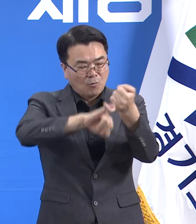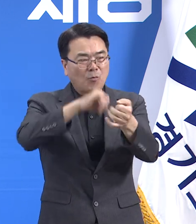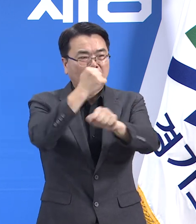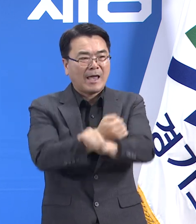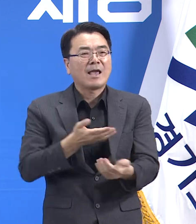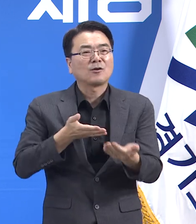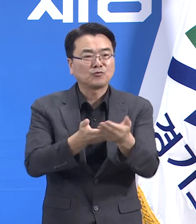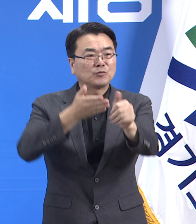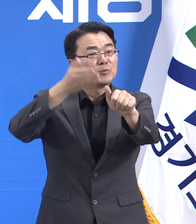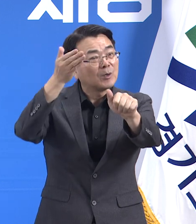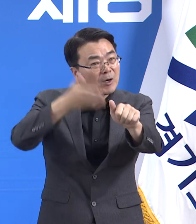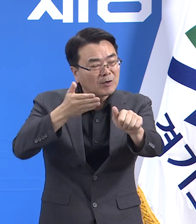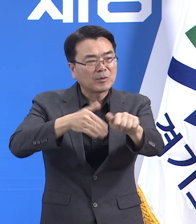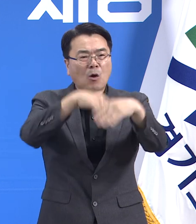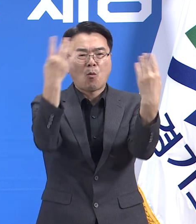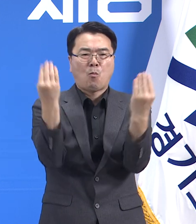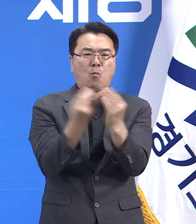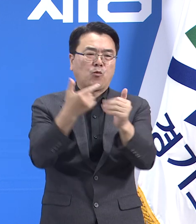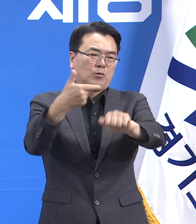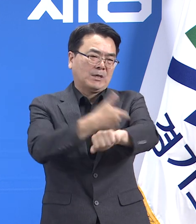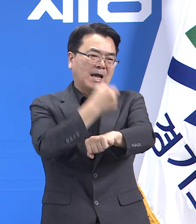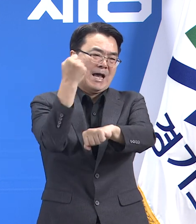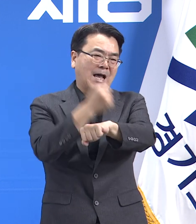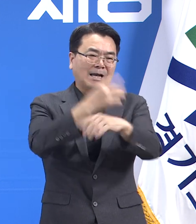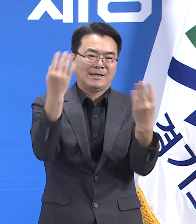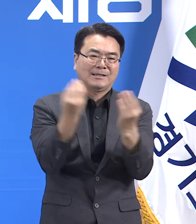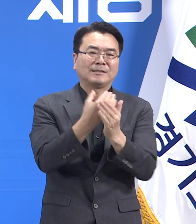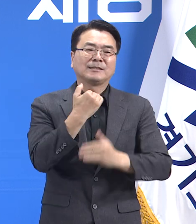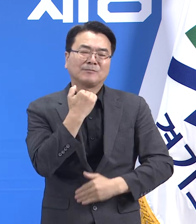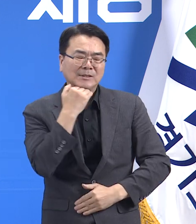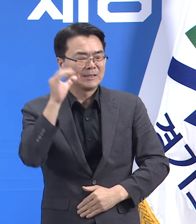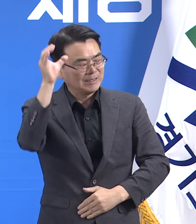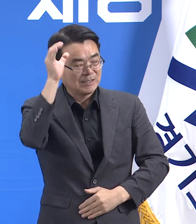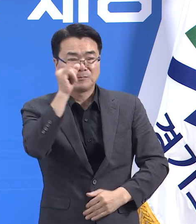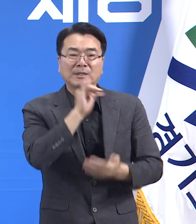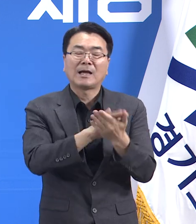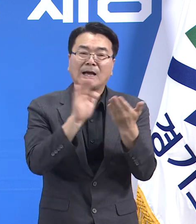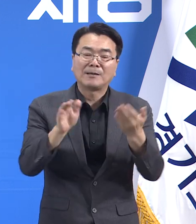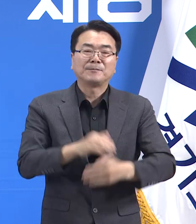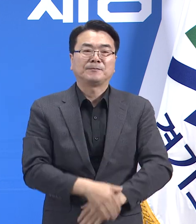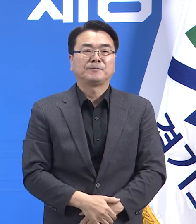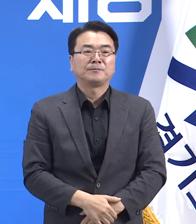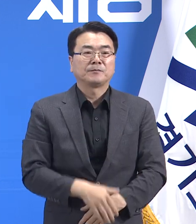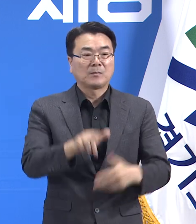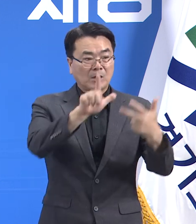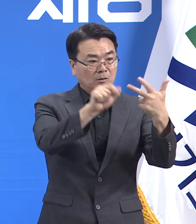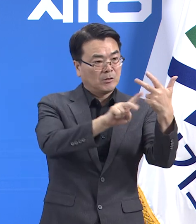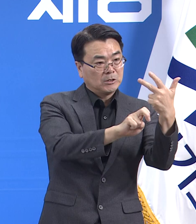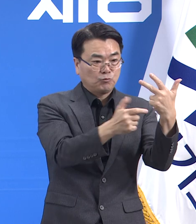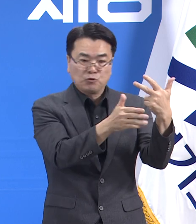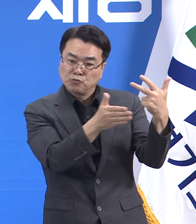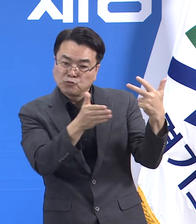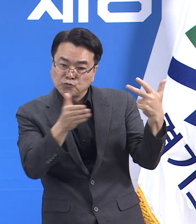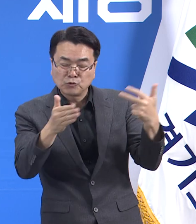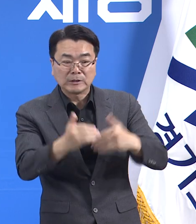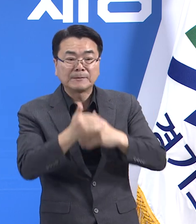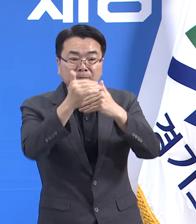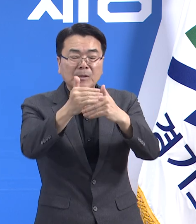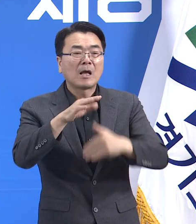신청해 접종을 완료해 주시기를 부탁드립니다. 지난 7월 26일부터 진행된